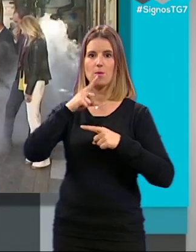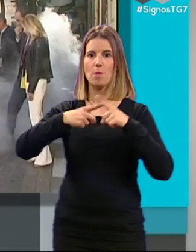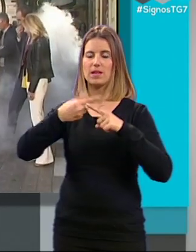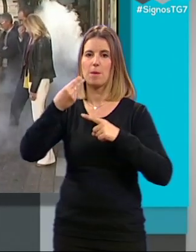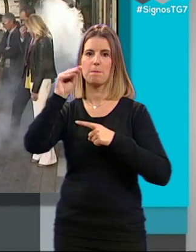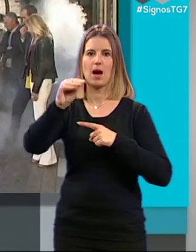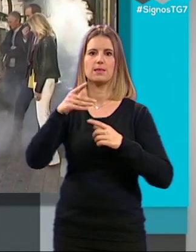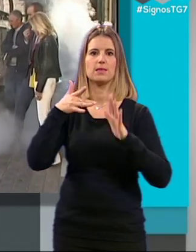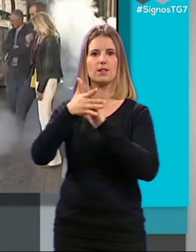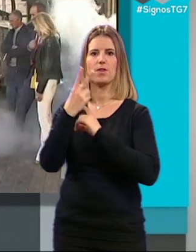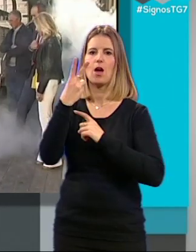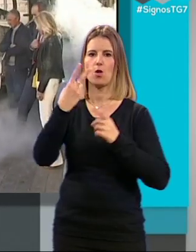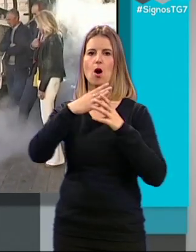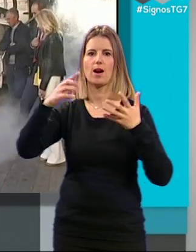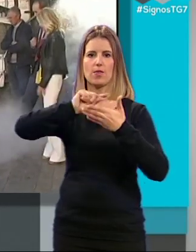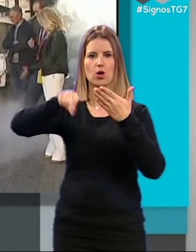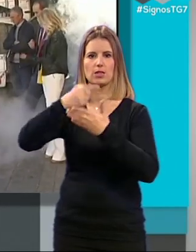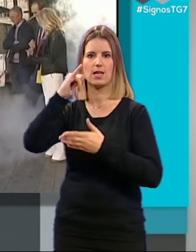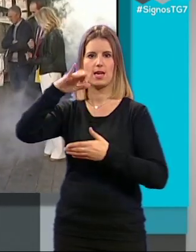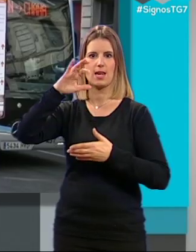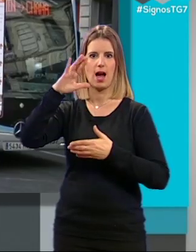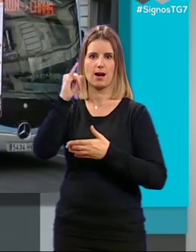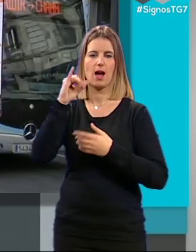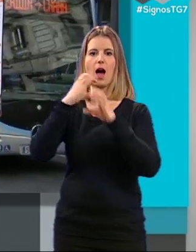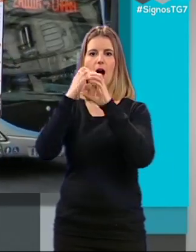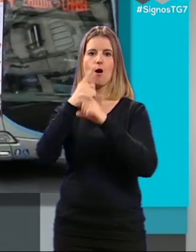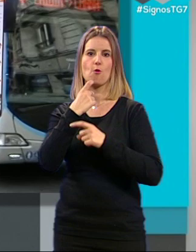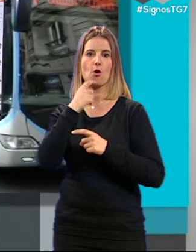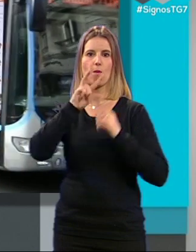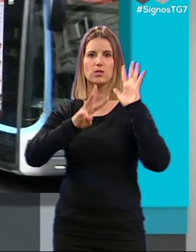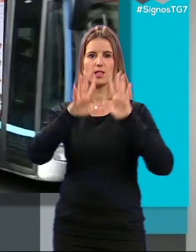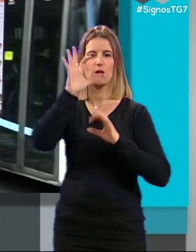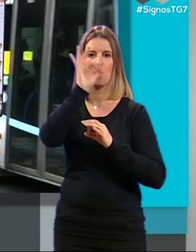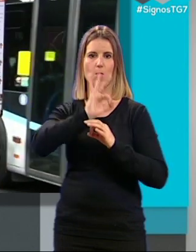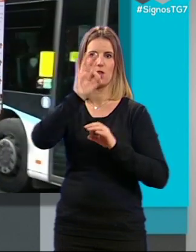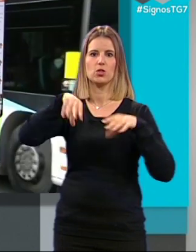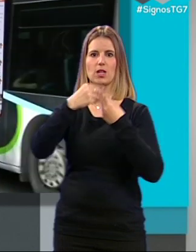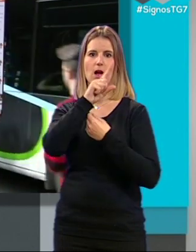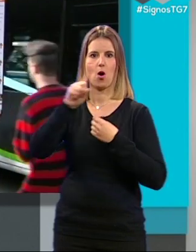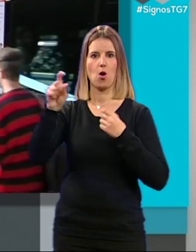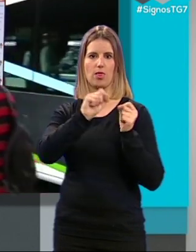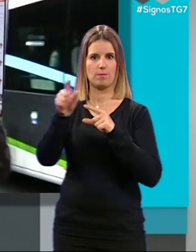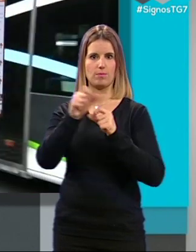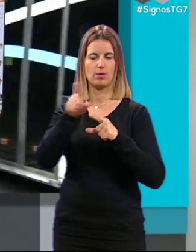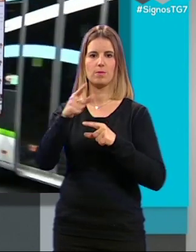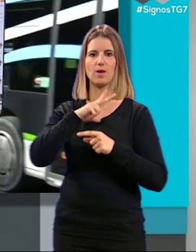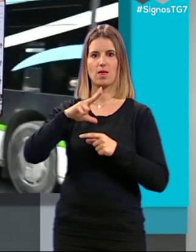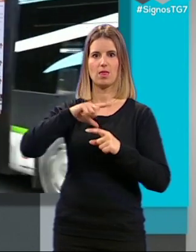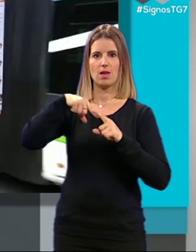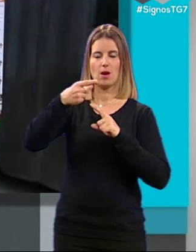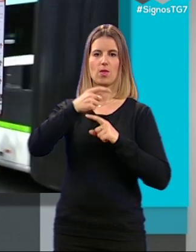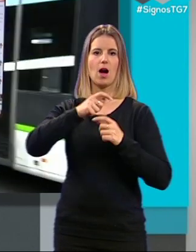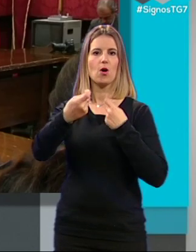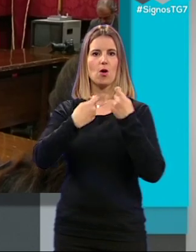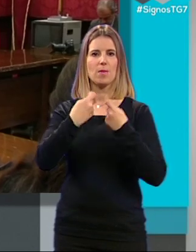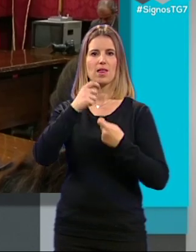corresponden a dos grandes contratas, Inagra y Robert, y el 85% a 11 proveedores. Ha expuesto que la deuda comercial a 31